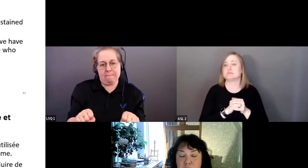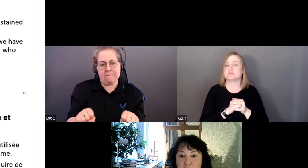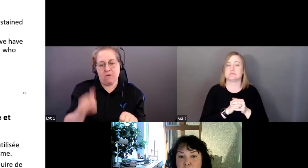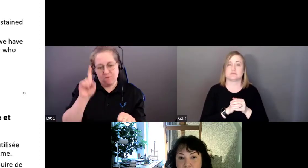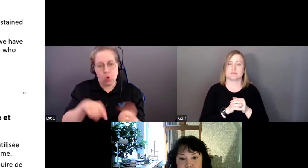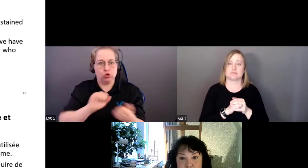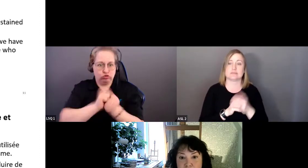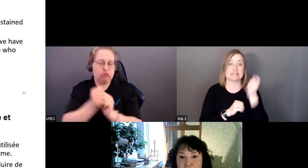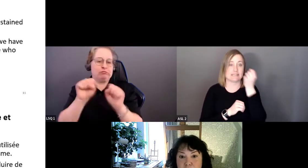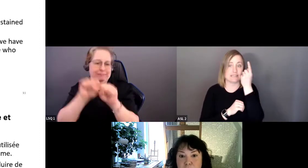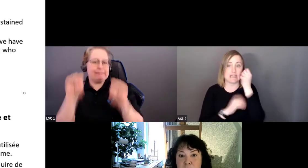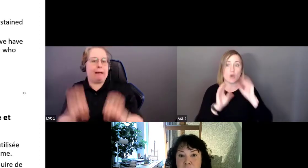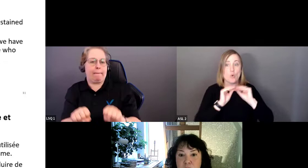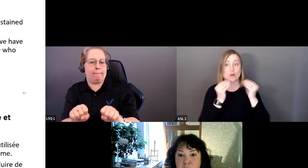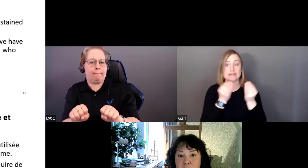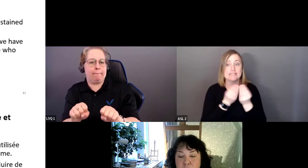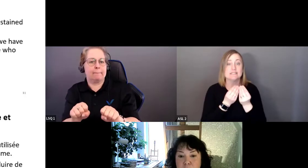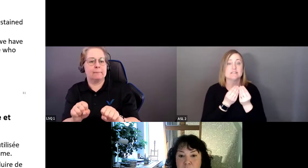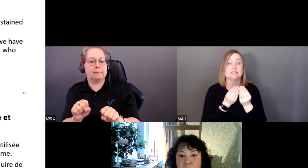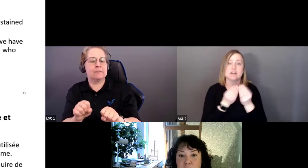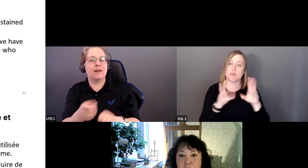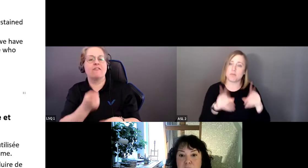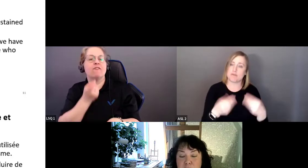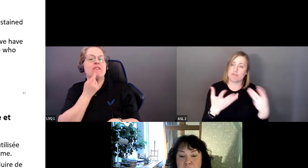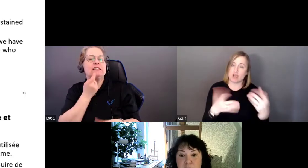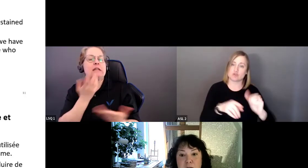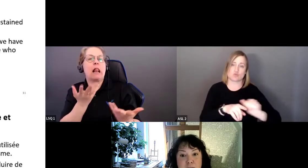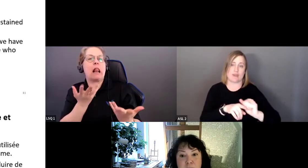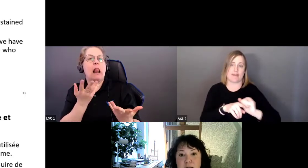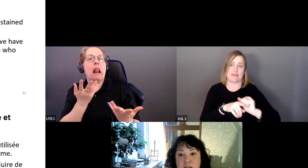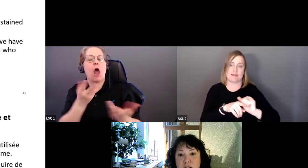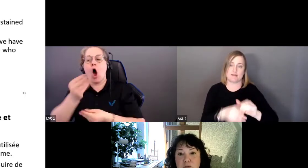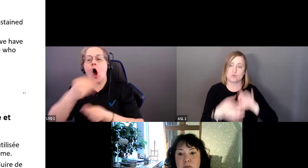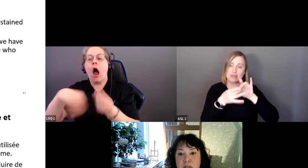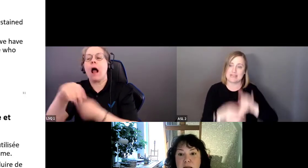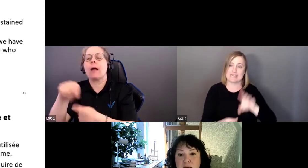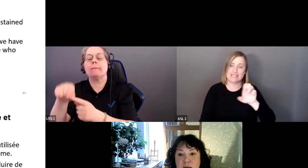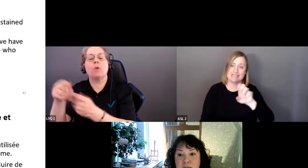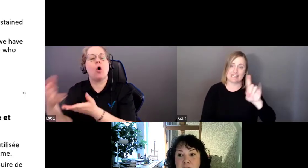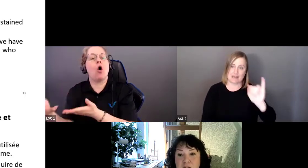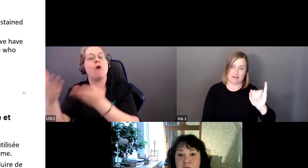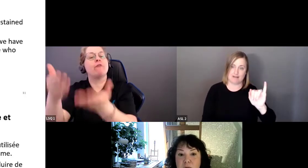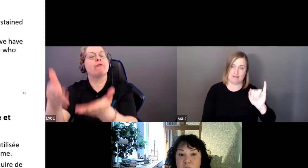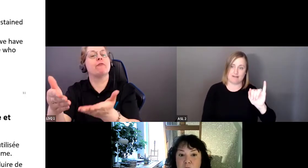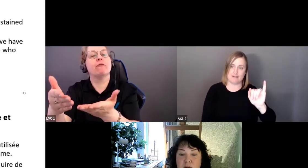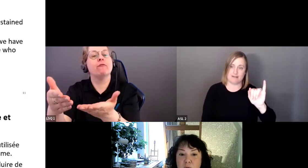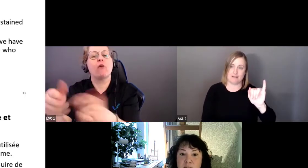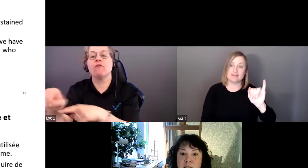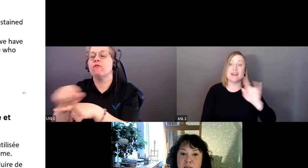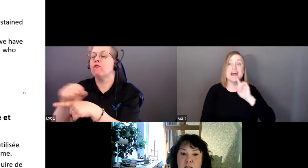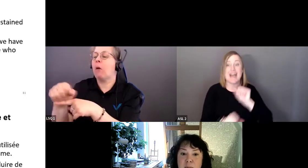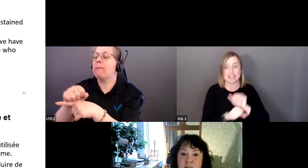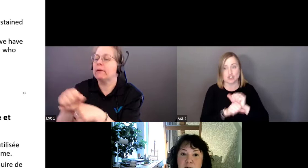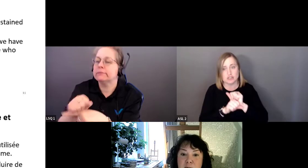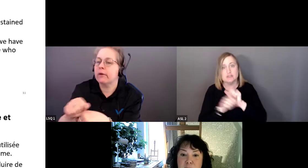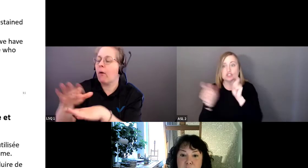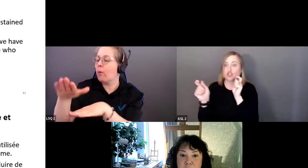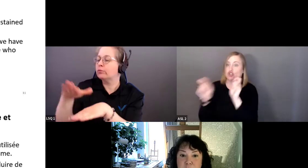C'est beaucoup plus facile pour les organismes d'offrir une formation